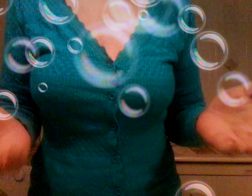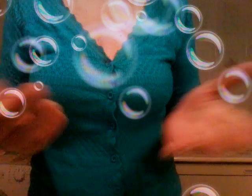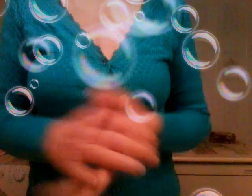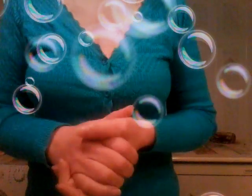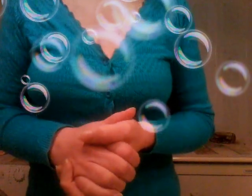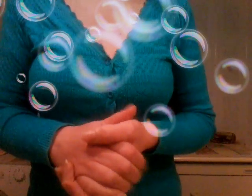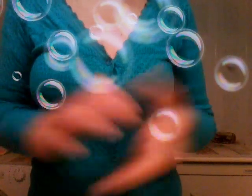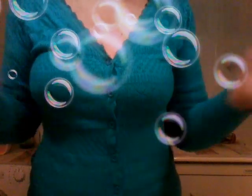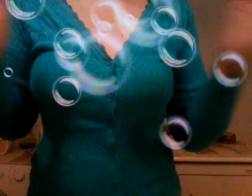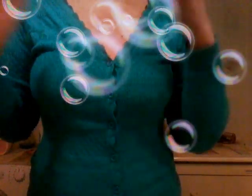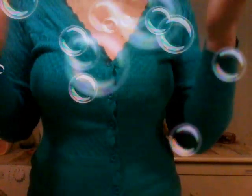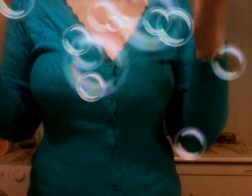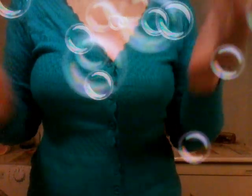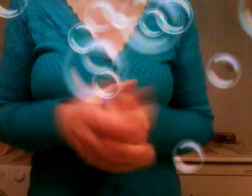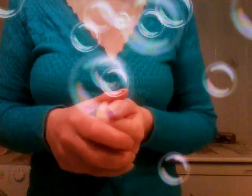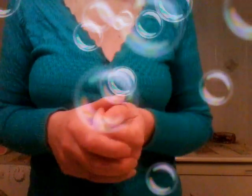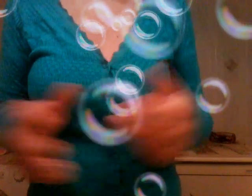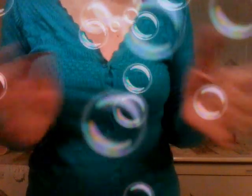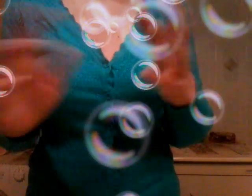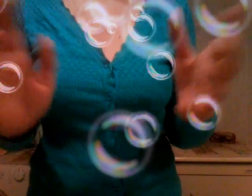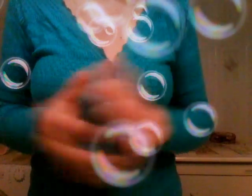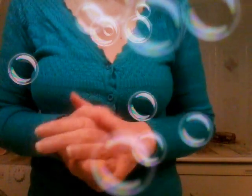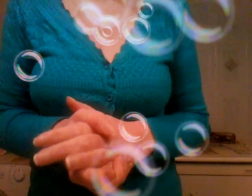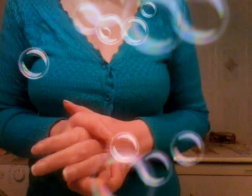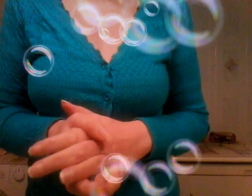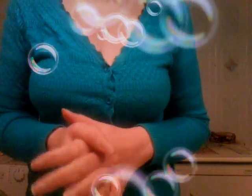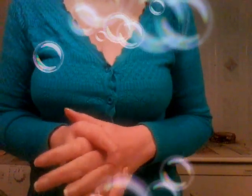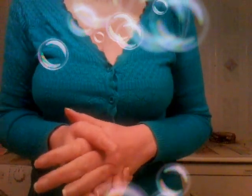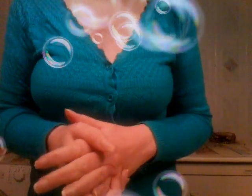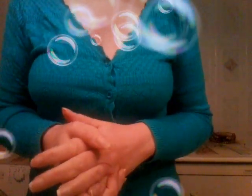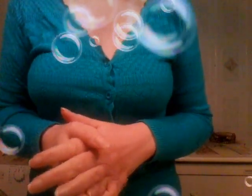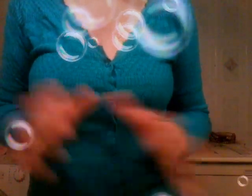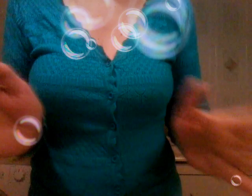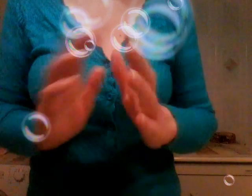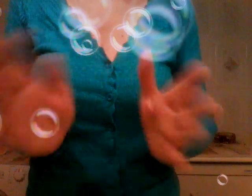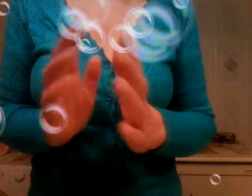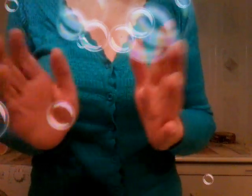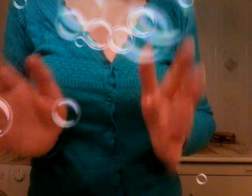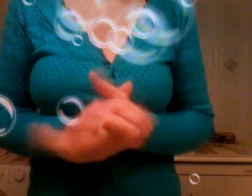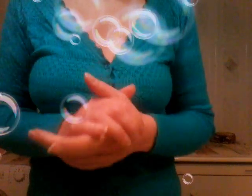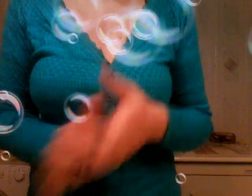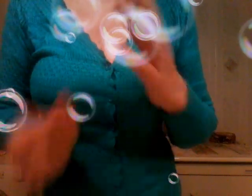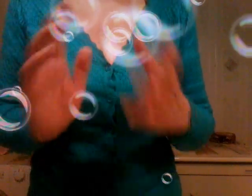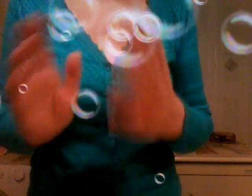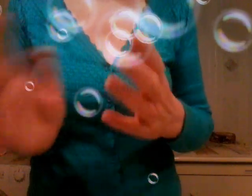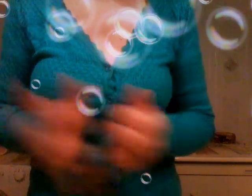una musica di bella e diventate tutti i rifazzi vi stranate vi ubriacate